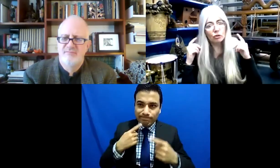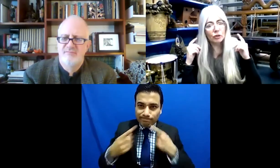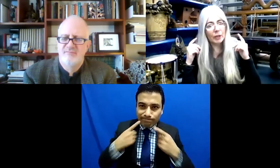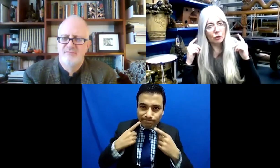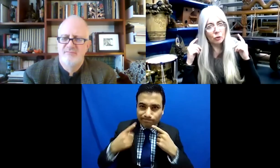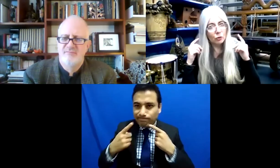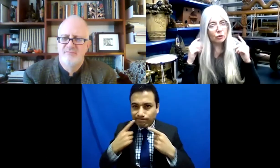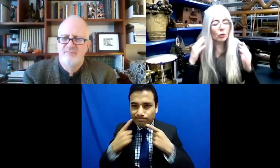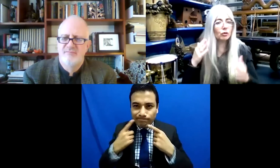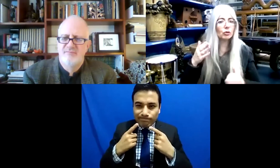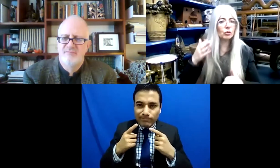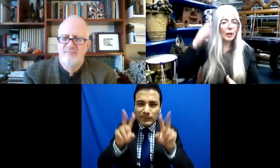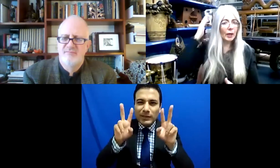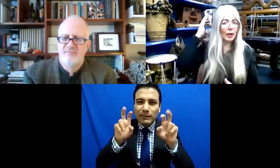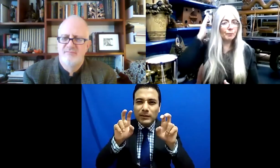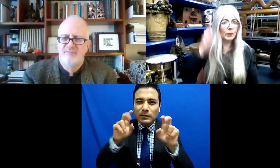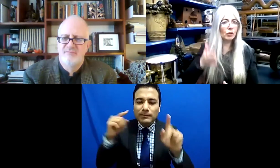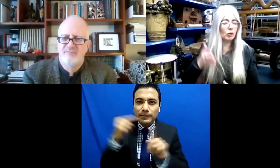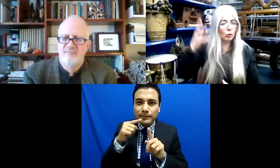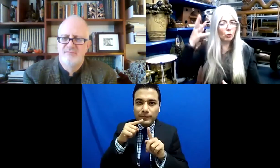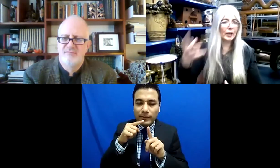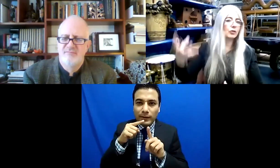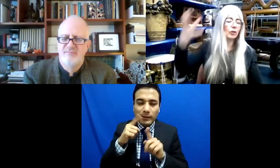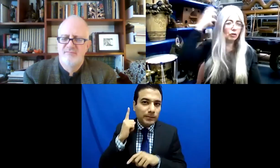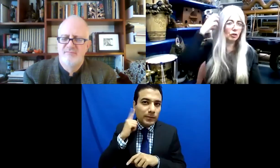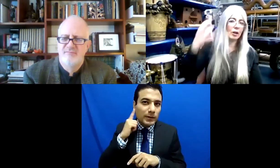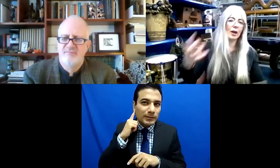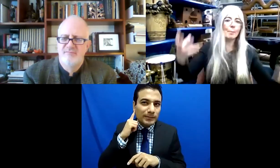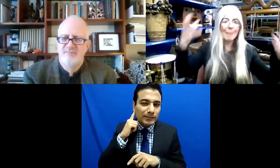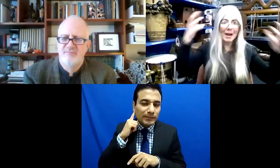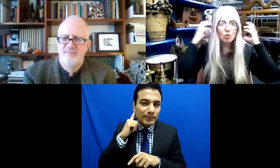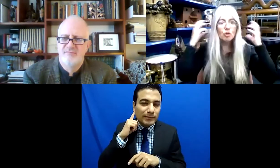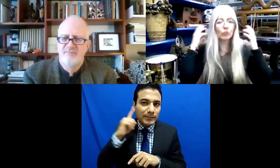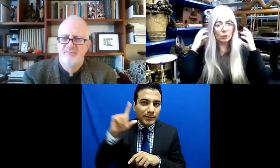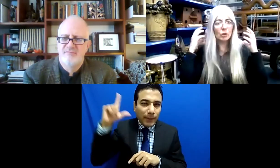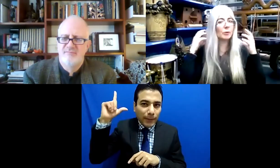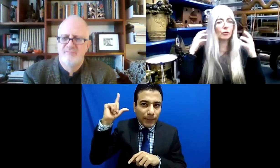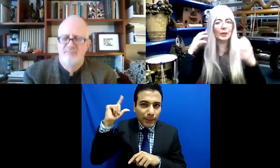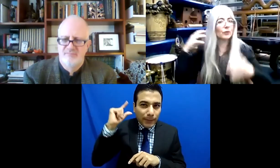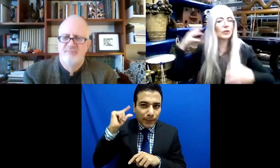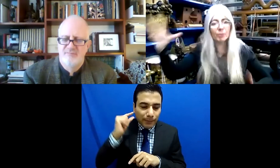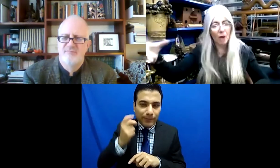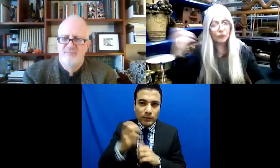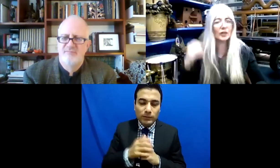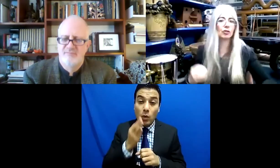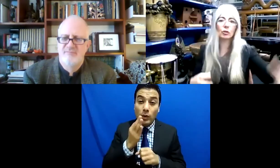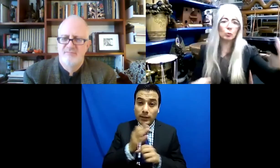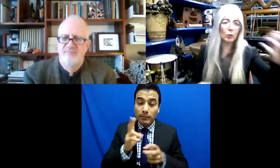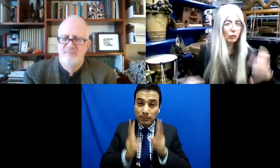oído. Entonces, ahora se habla mucho de qué tiene que usar